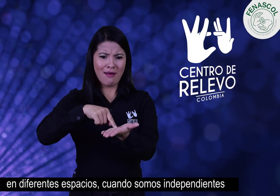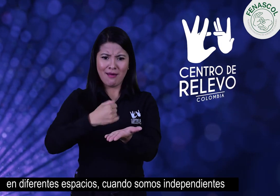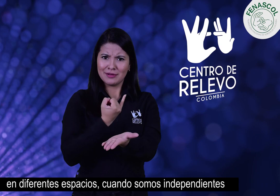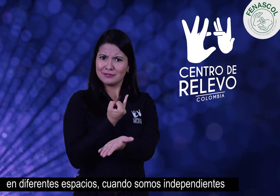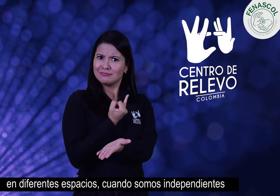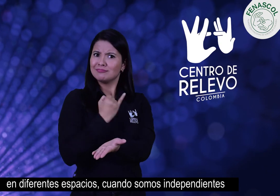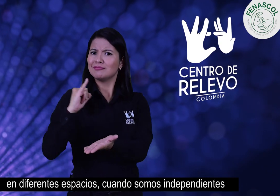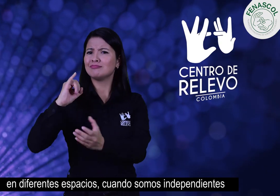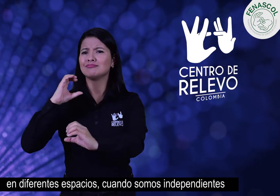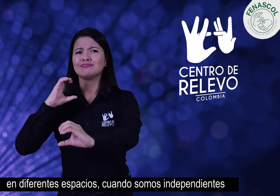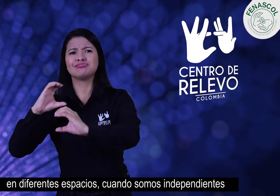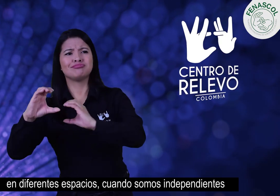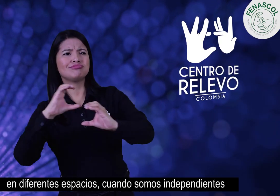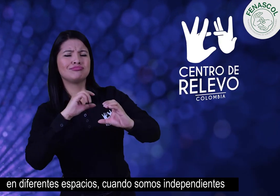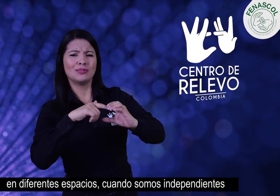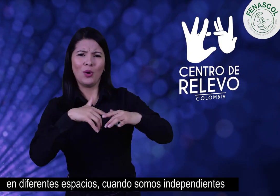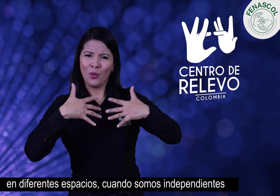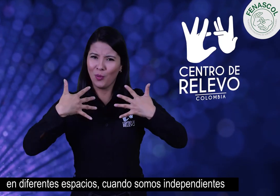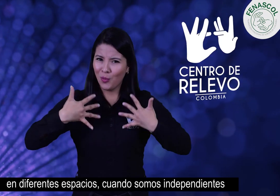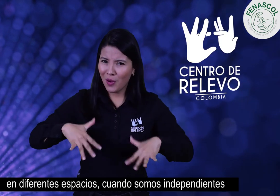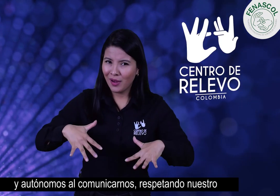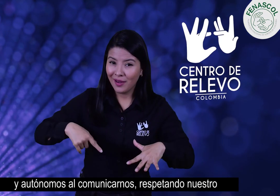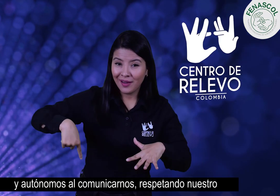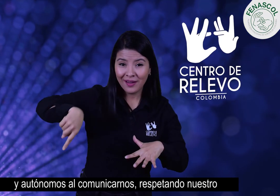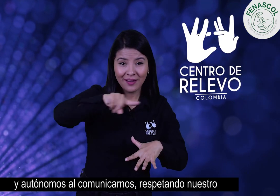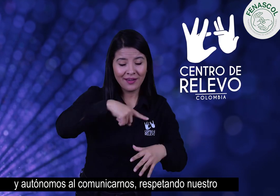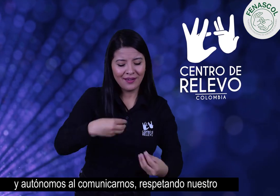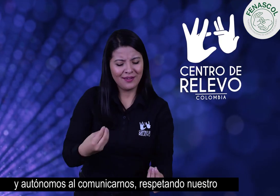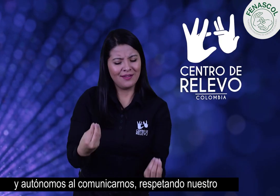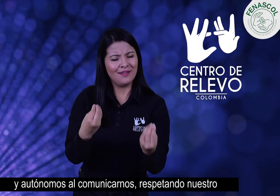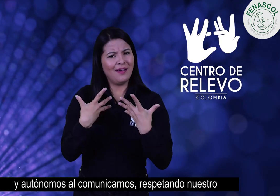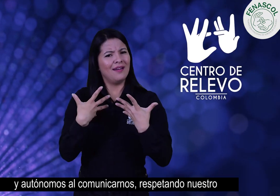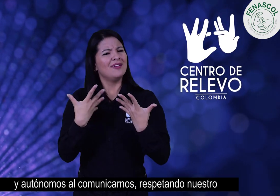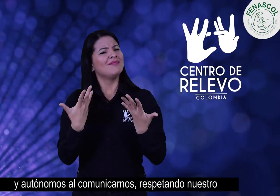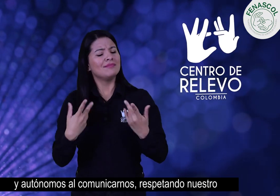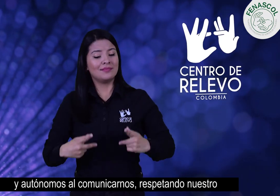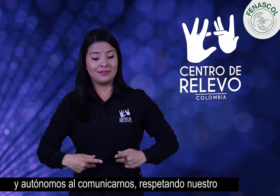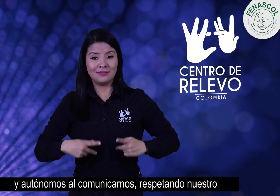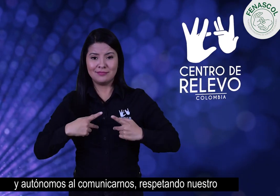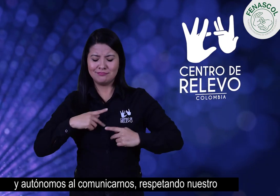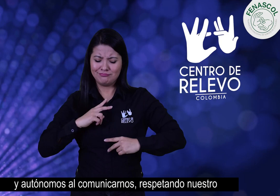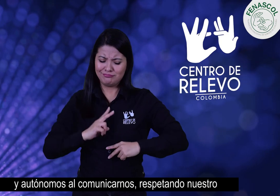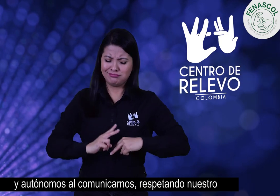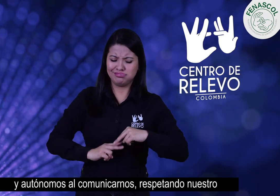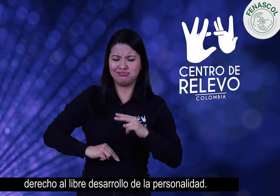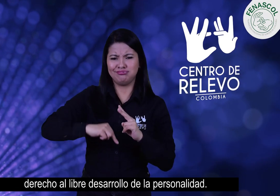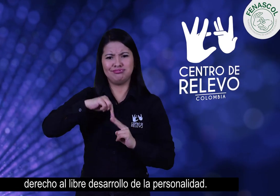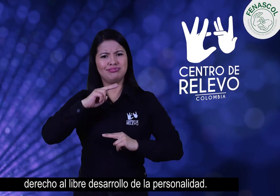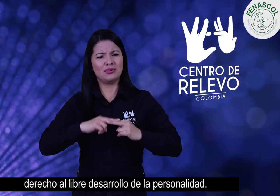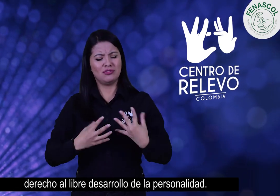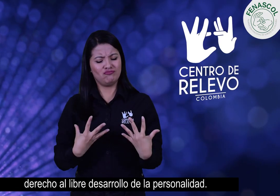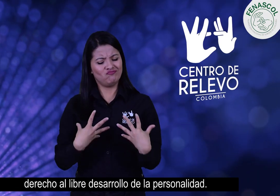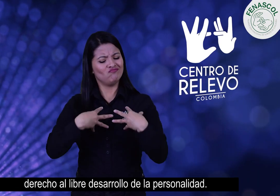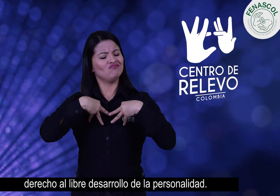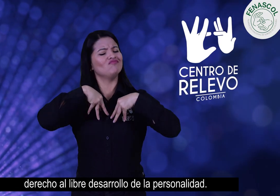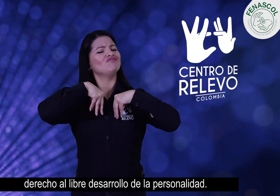Cuando somos independientes y autónomos al comunicarnos, respetando nuestro derecho al libre desarrollo de la